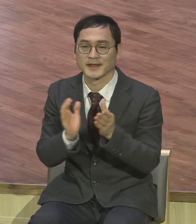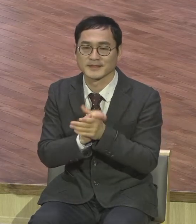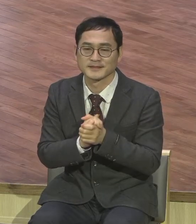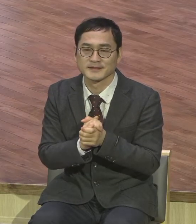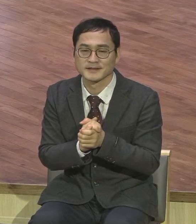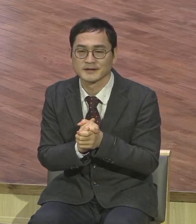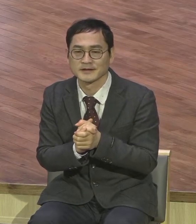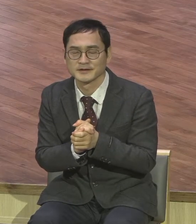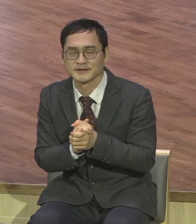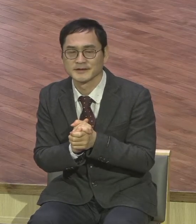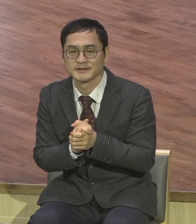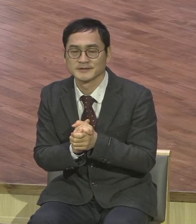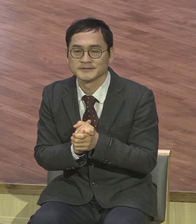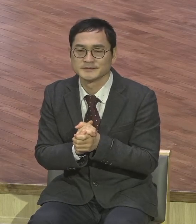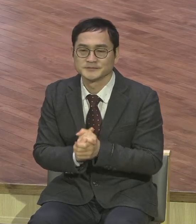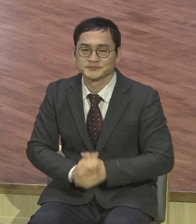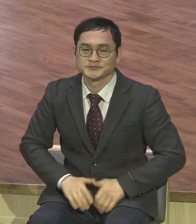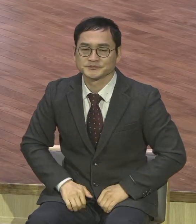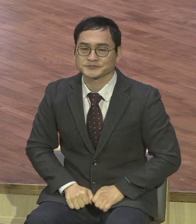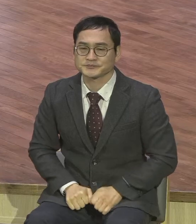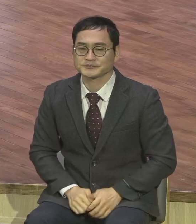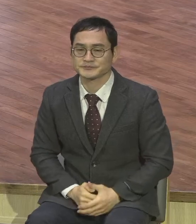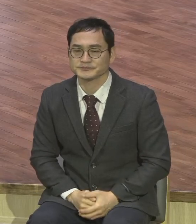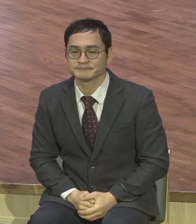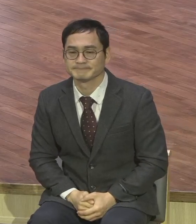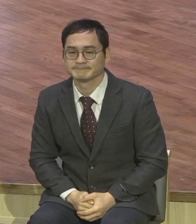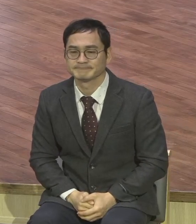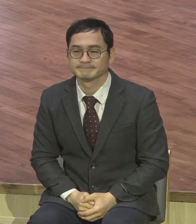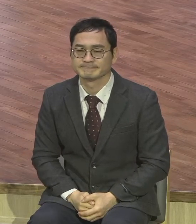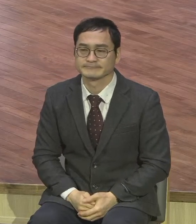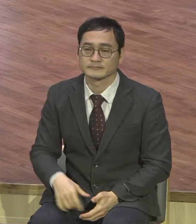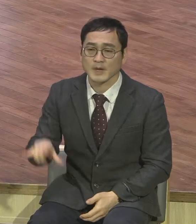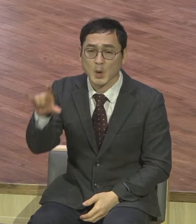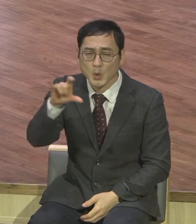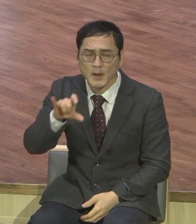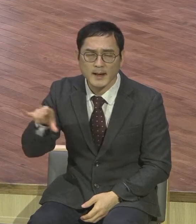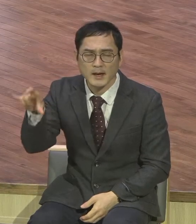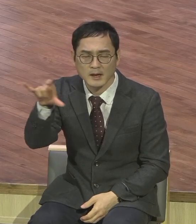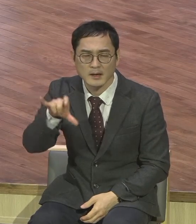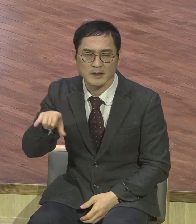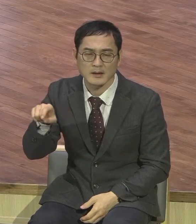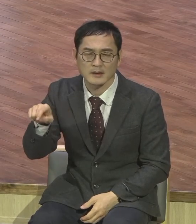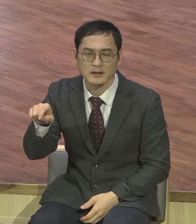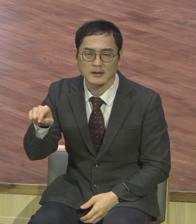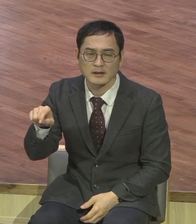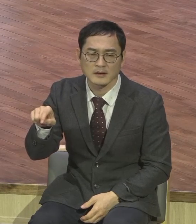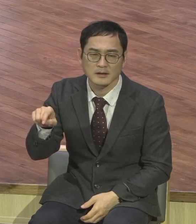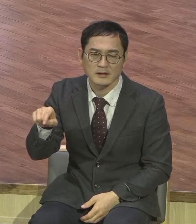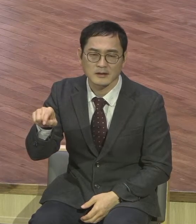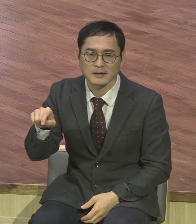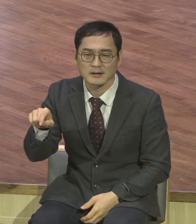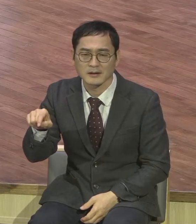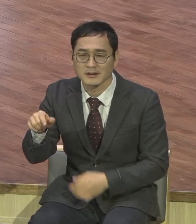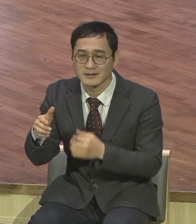이제 이 코로나로 인해서 지금 20%밖에 들이지 못하니까